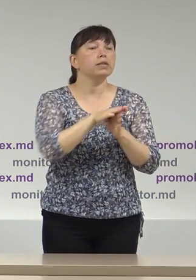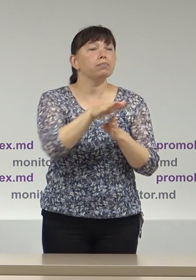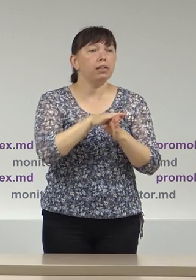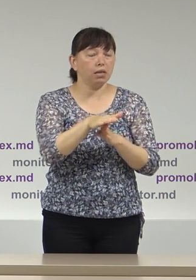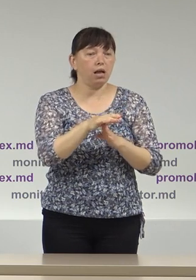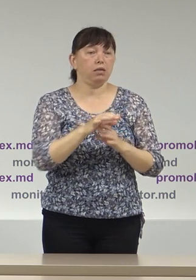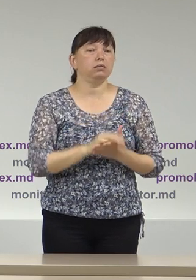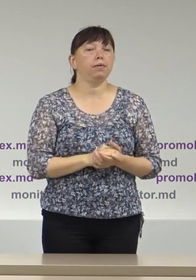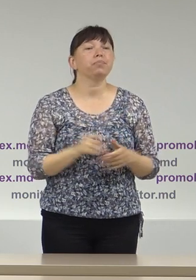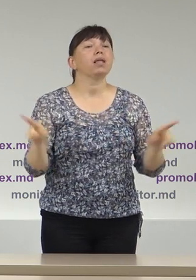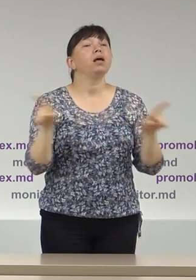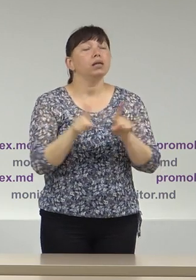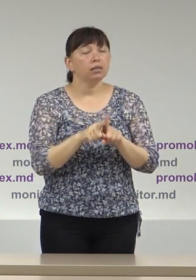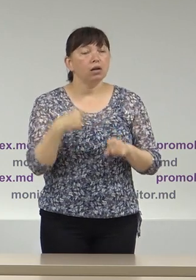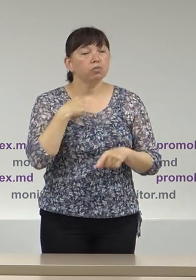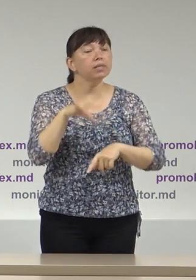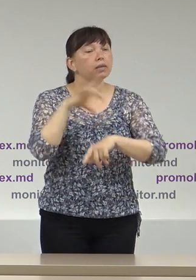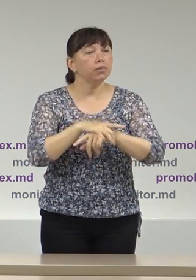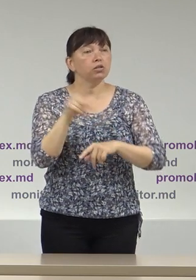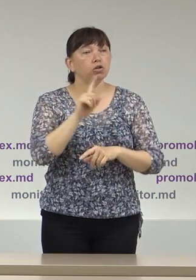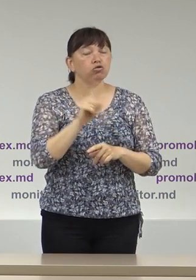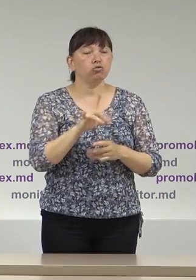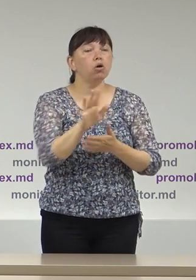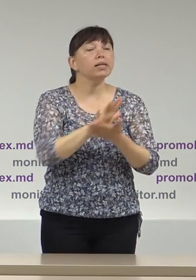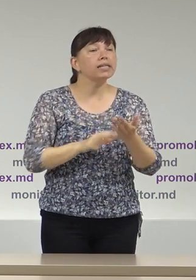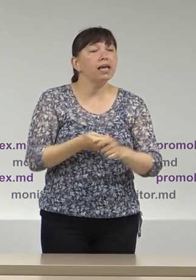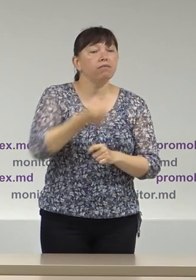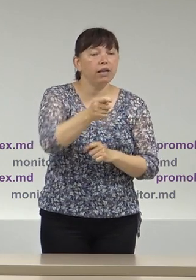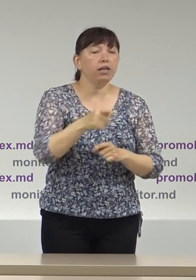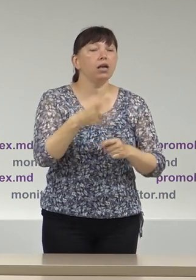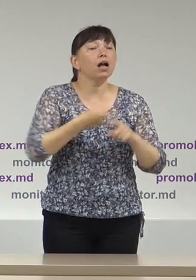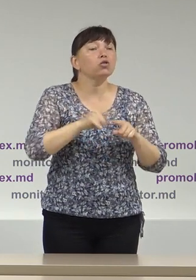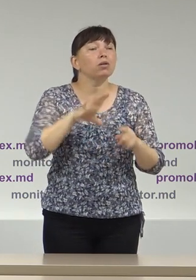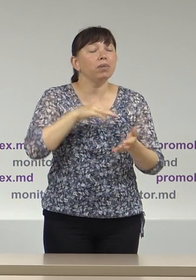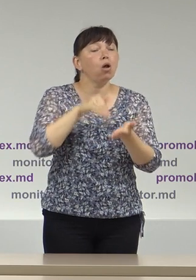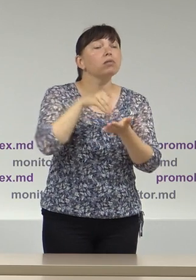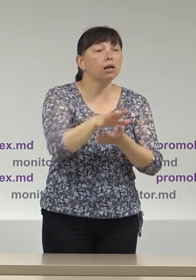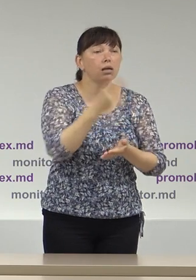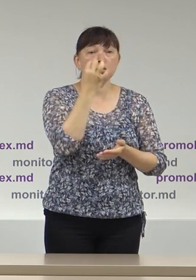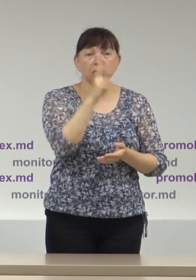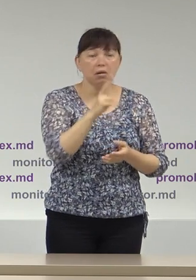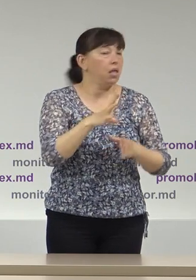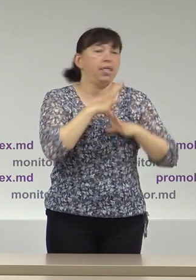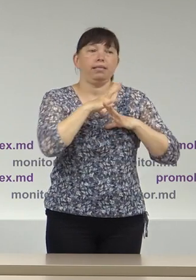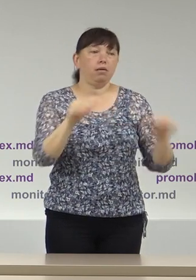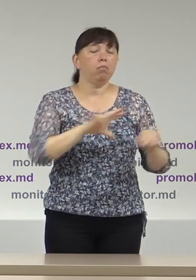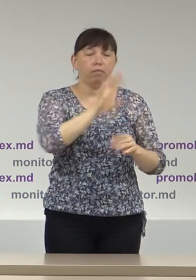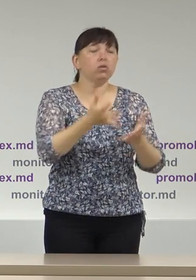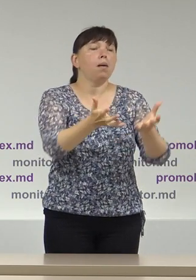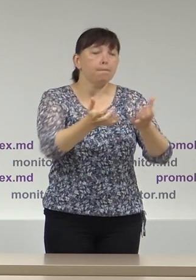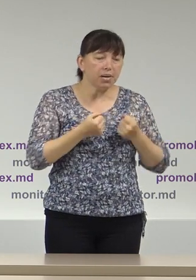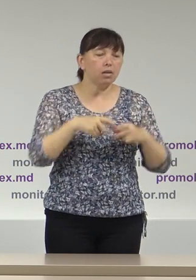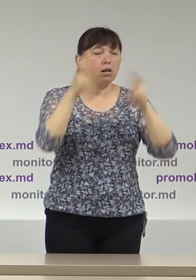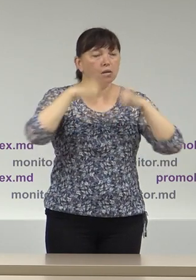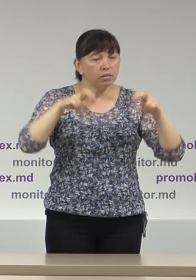De asemenea, am constatat că cereri de înregistrare respinsie de către CEC nu au existat. De